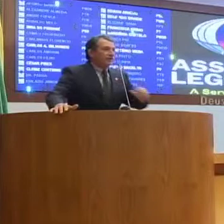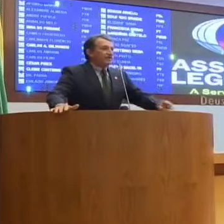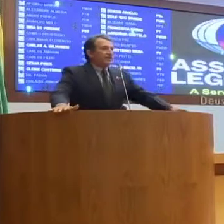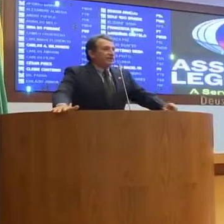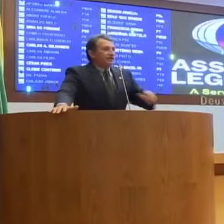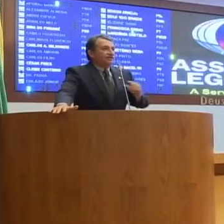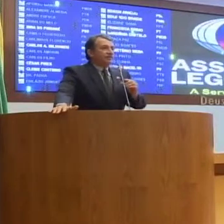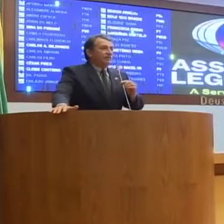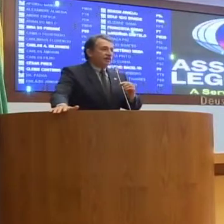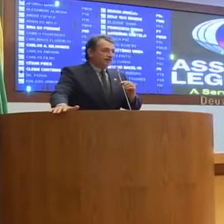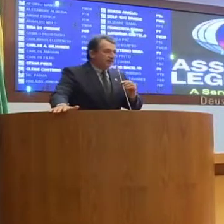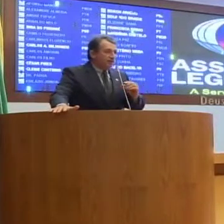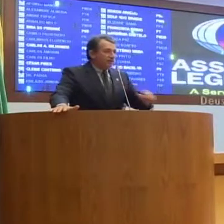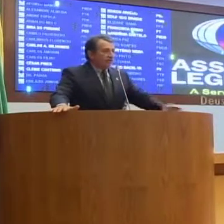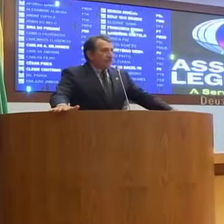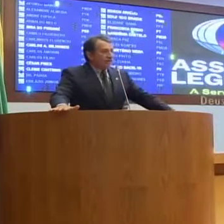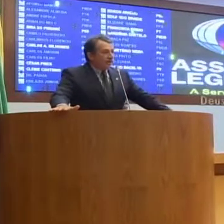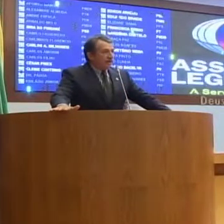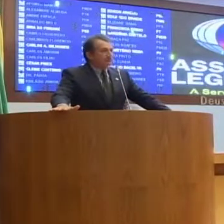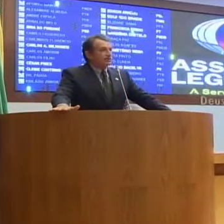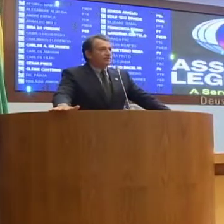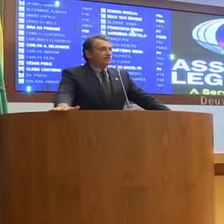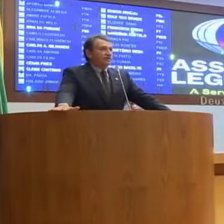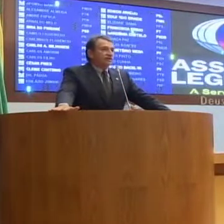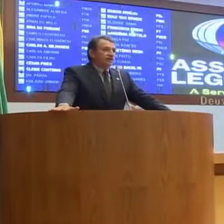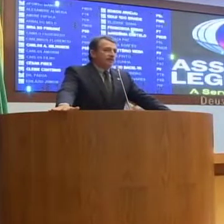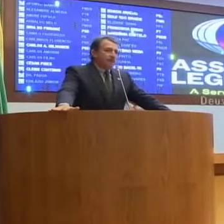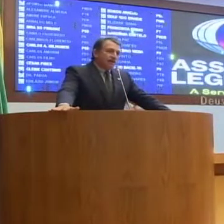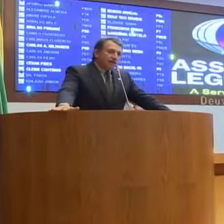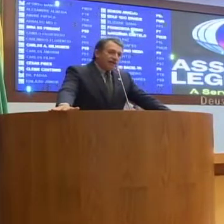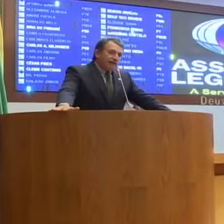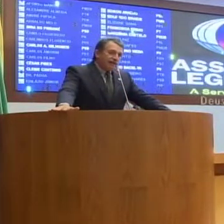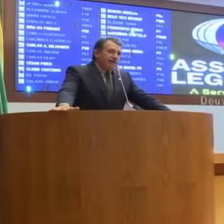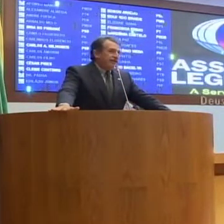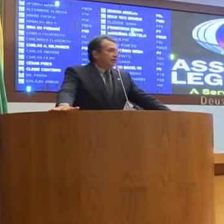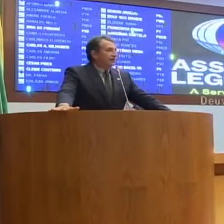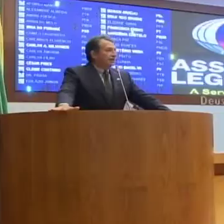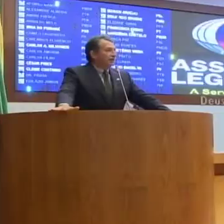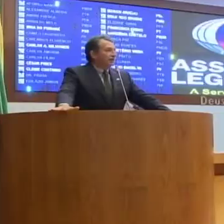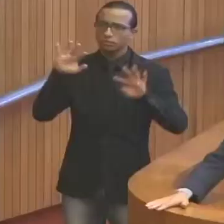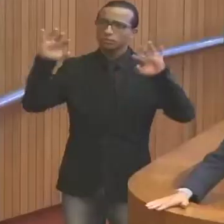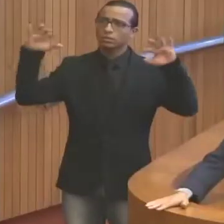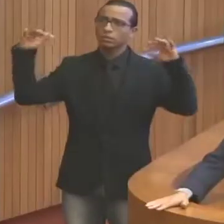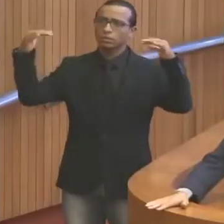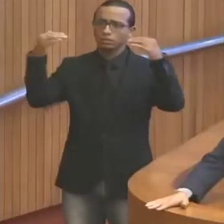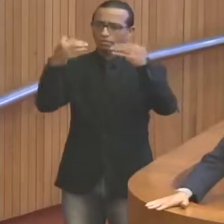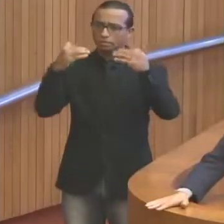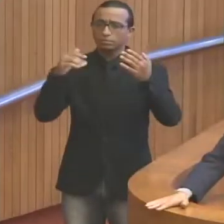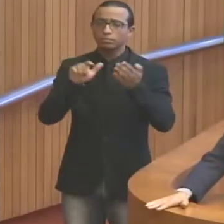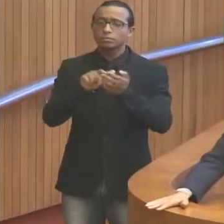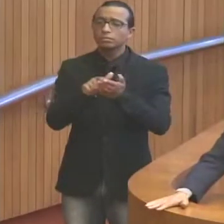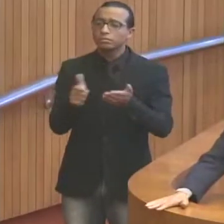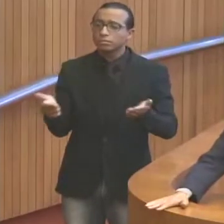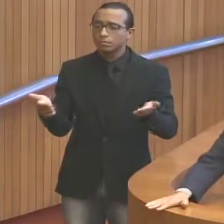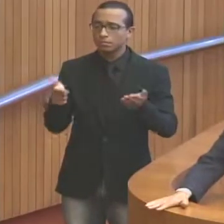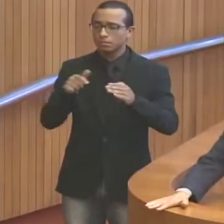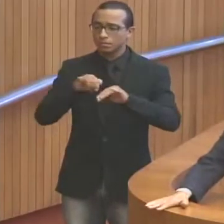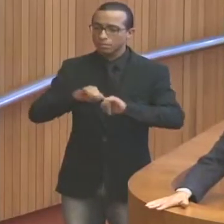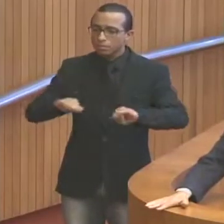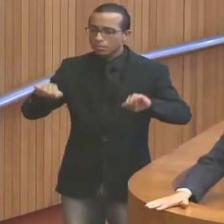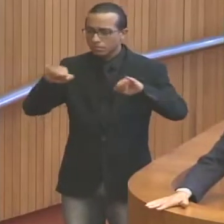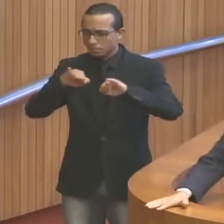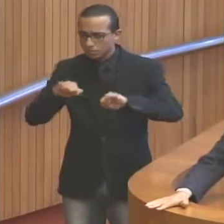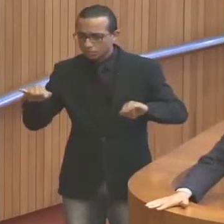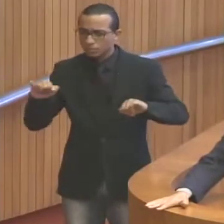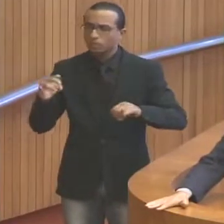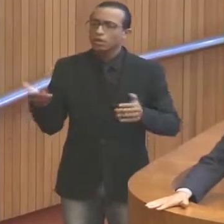Senhor presidente, senhoras e senhores deputados, galeria, imprensa, nós